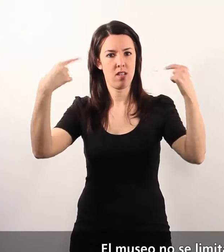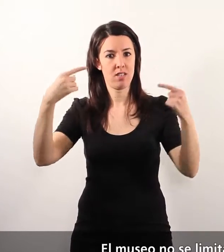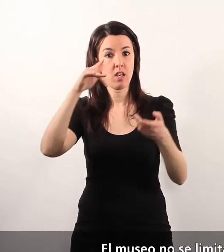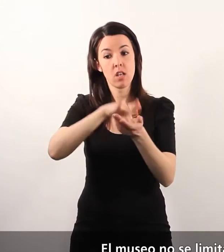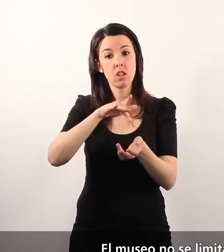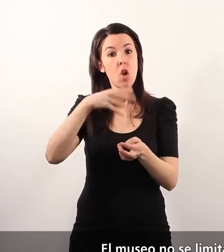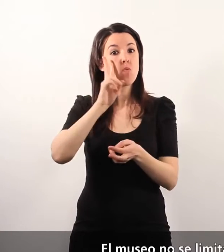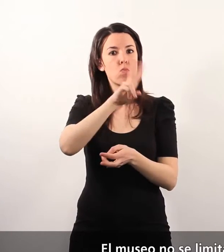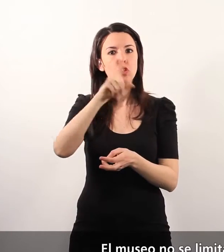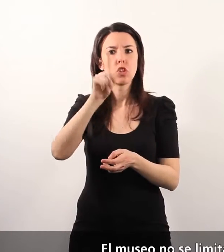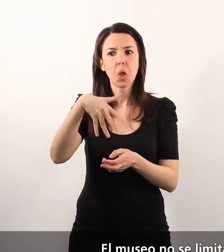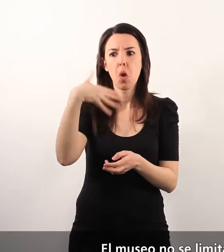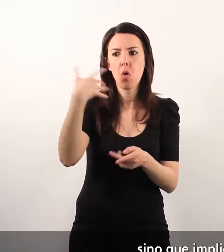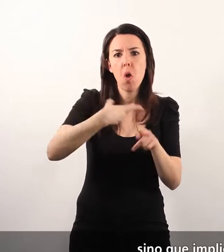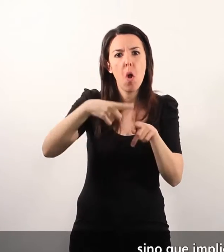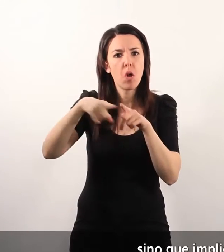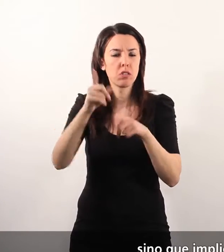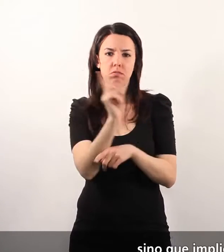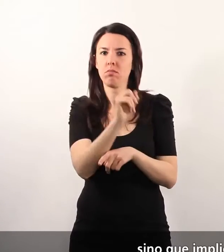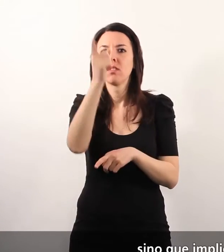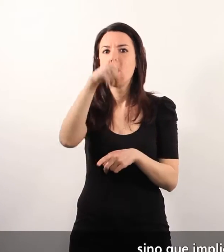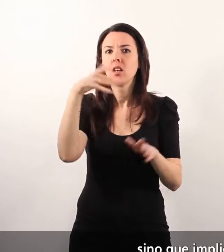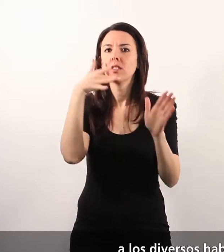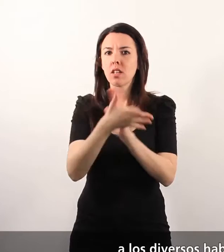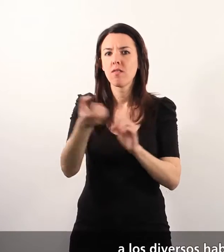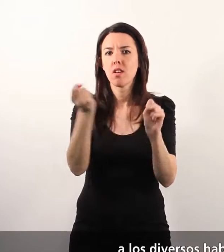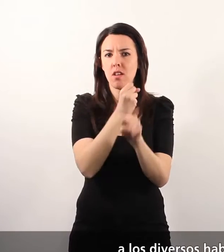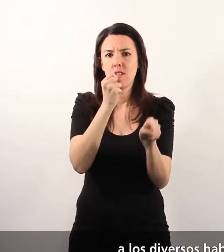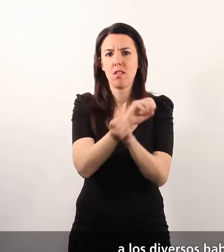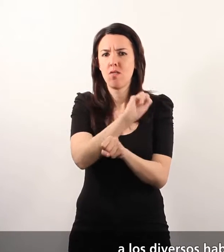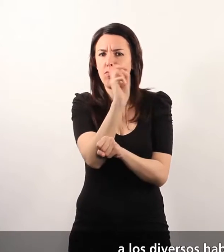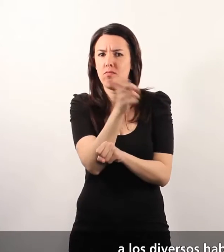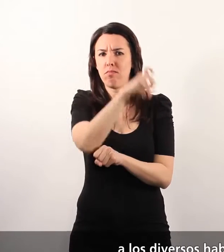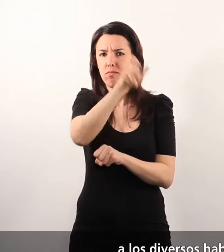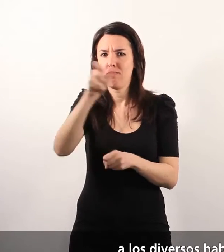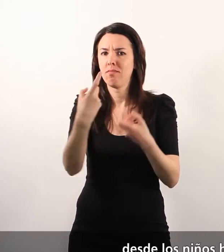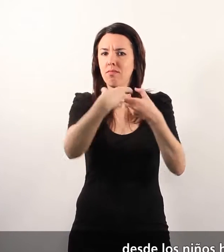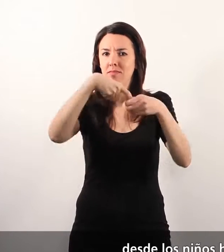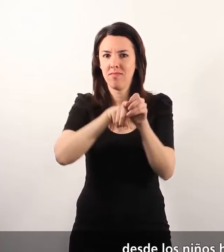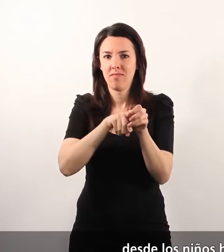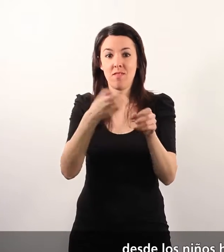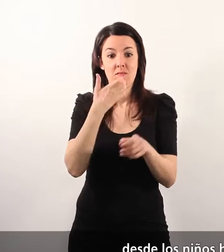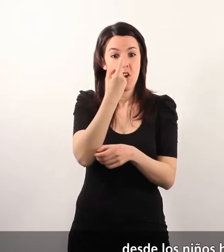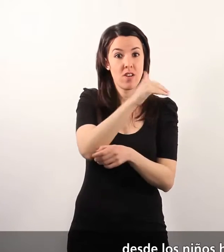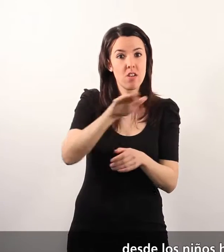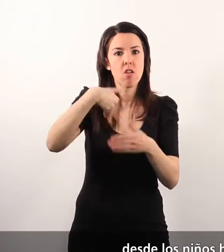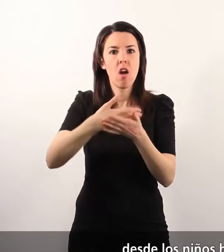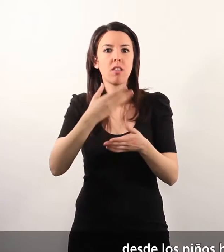no se limita a recuperar objetos, sino que implica en esta tarea a los diversos habitantes de la zona, desde los niños hasta los ancianos.